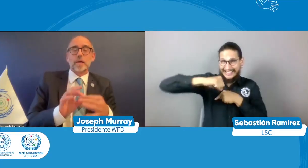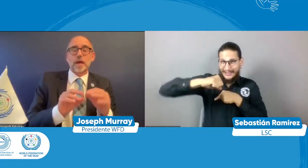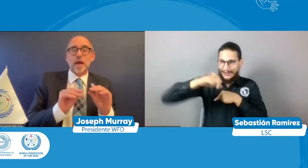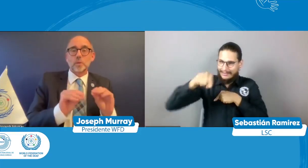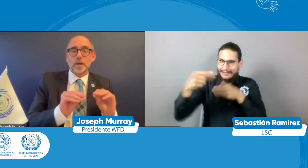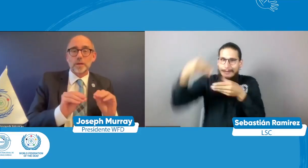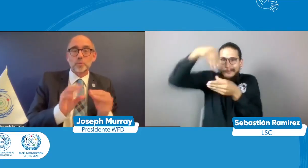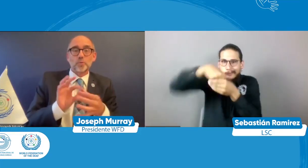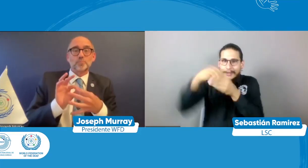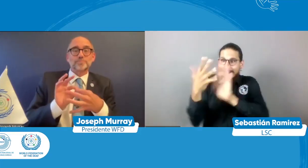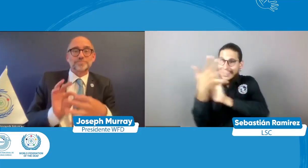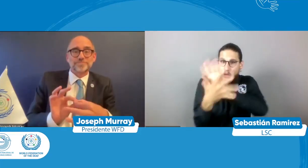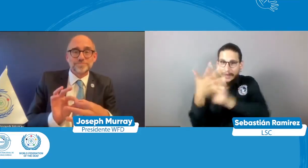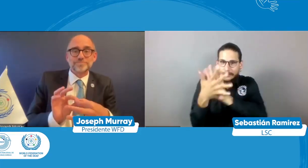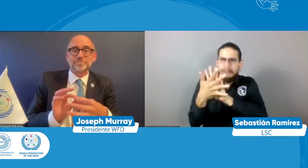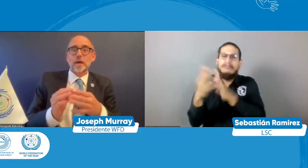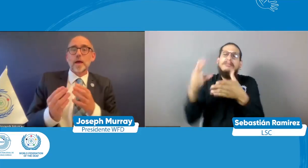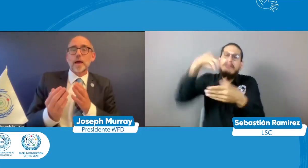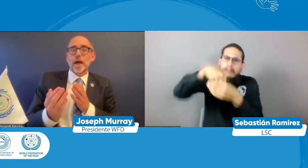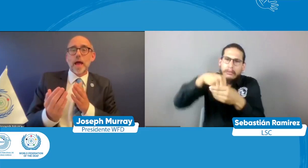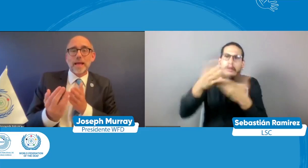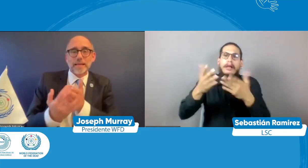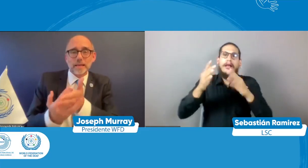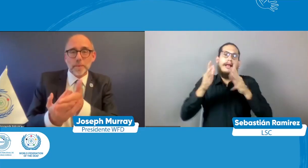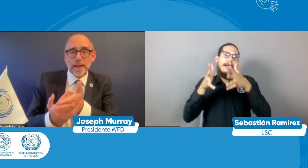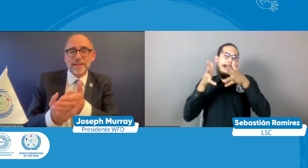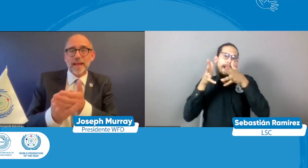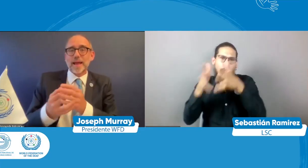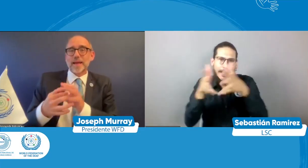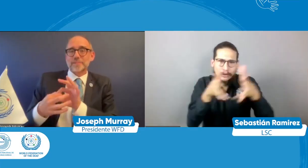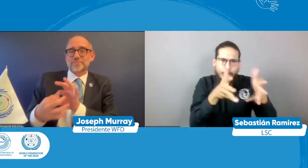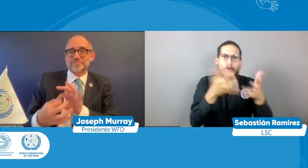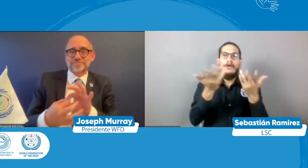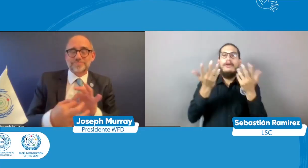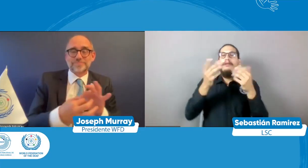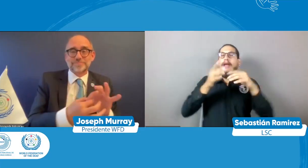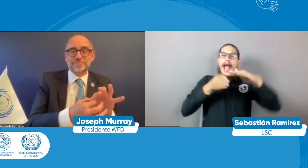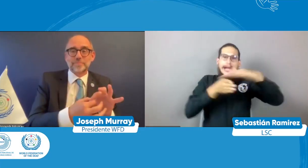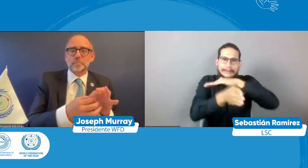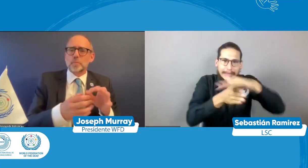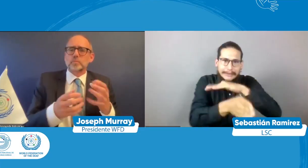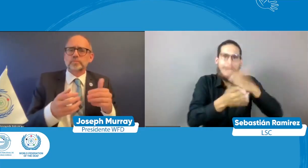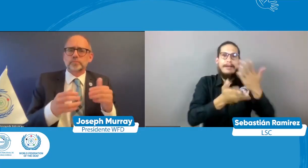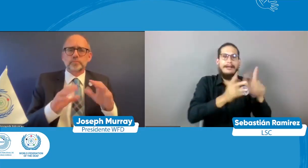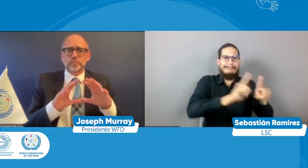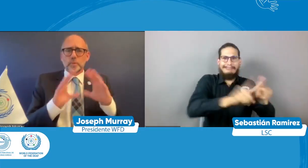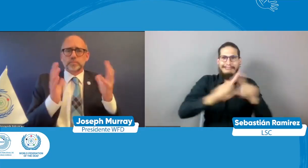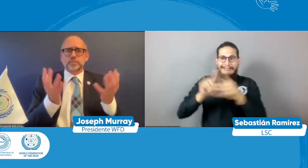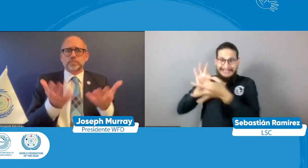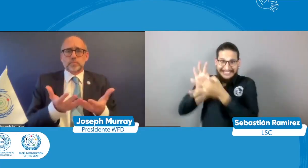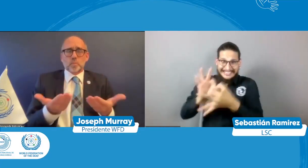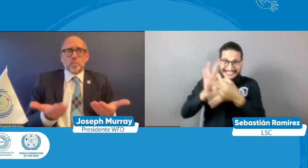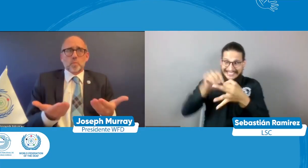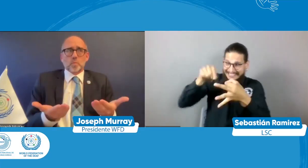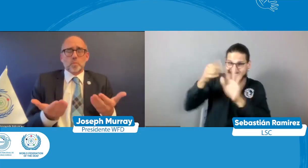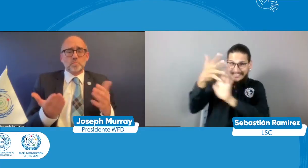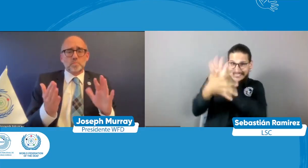esto también tiene que ver con la educación el derecho lingüístico tiene que ver también con el derecho a la educación el derecho a la accesibilidad